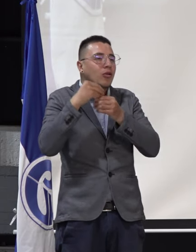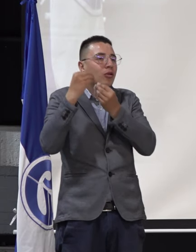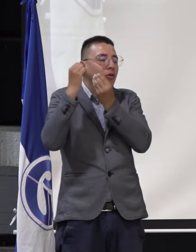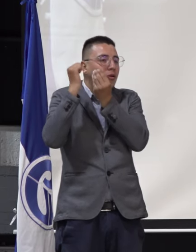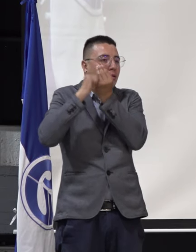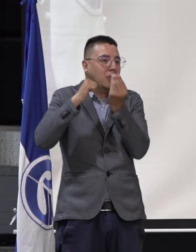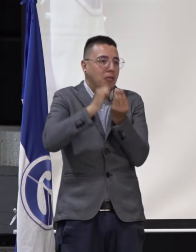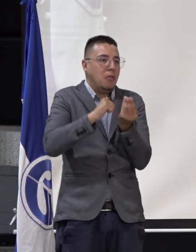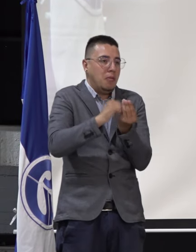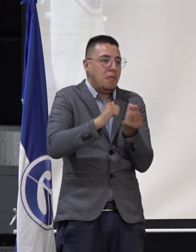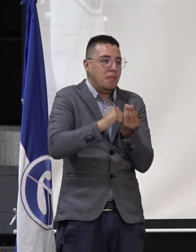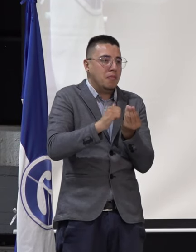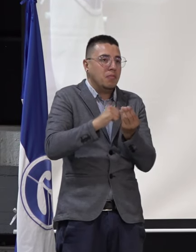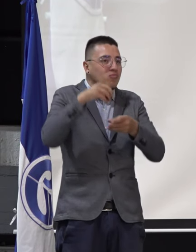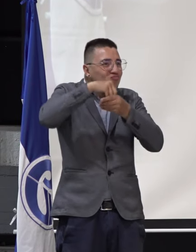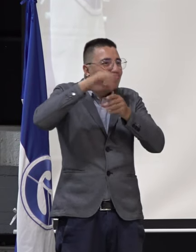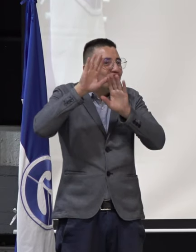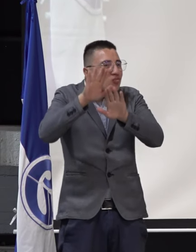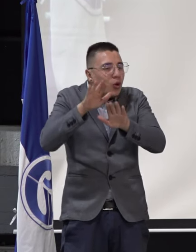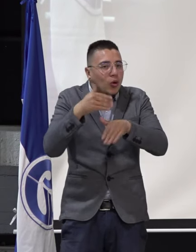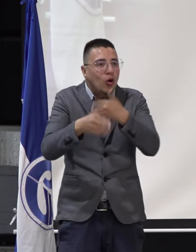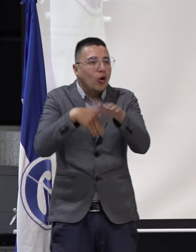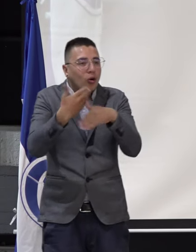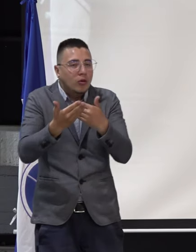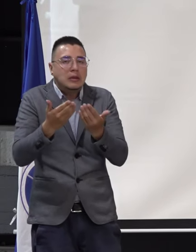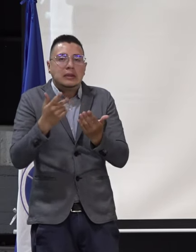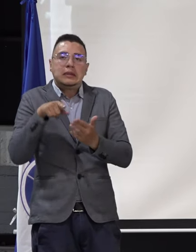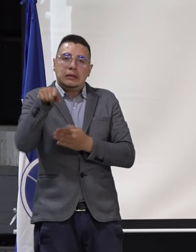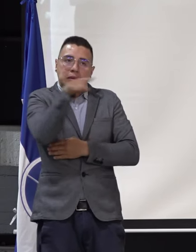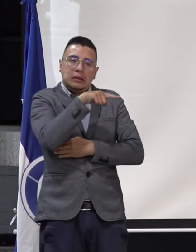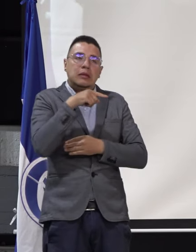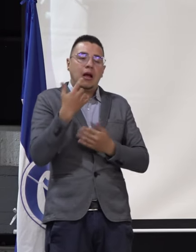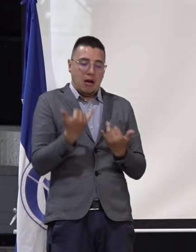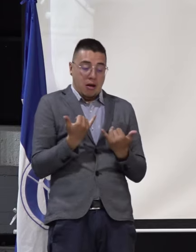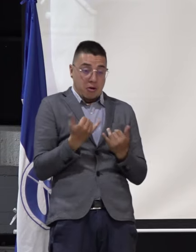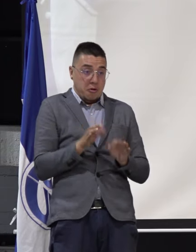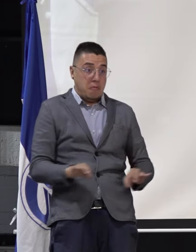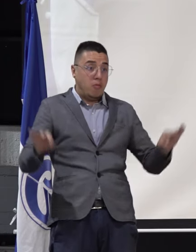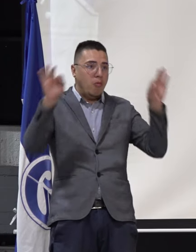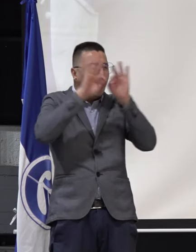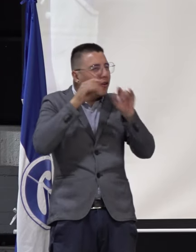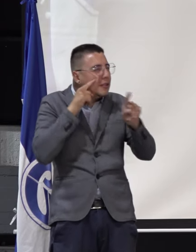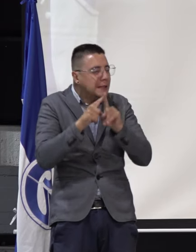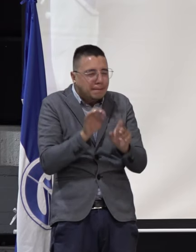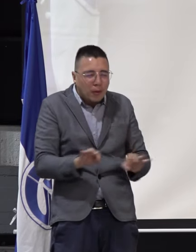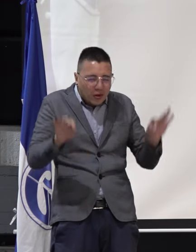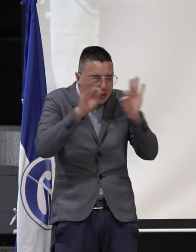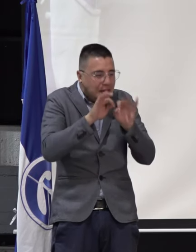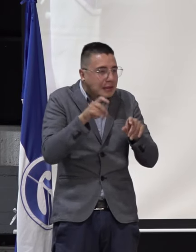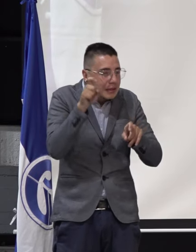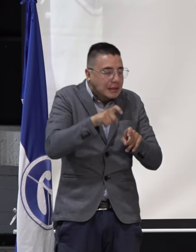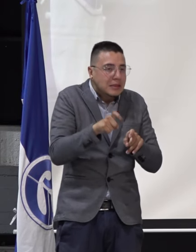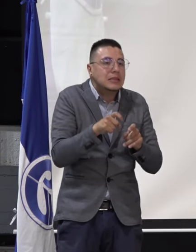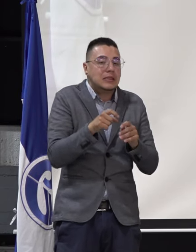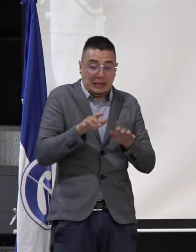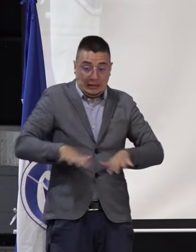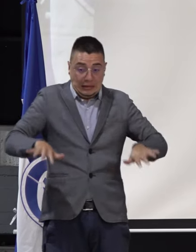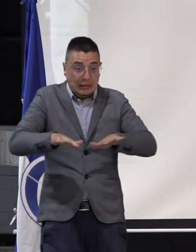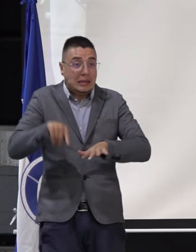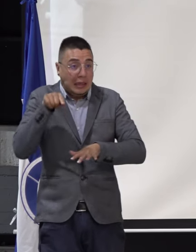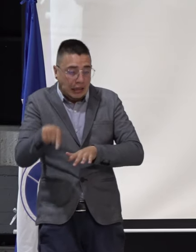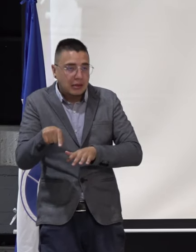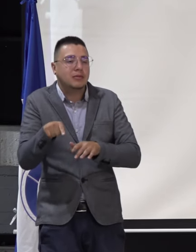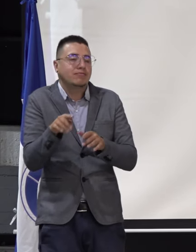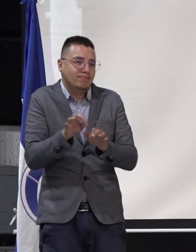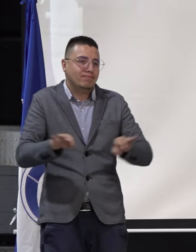como a unos encuentros en ese espacio, me parece importante e indispensable que esos espacios también nosotros